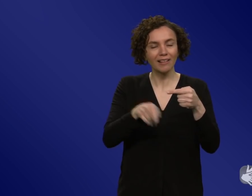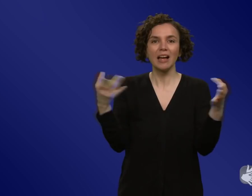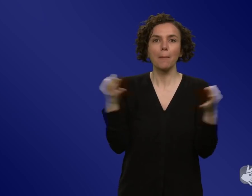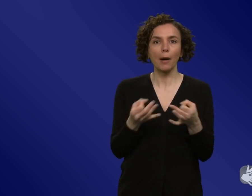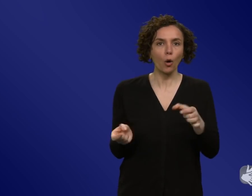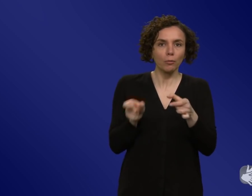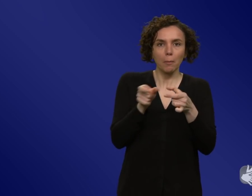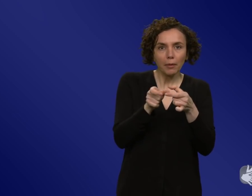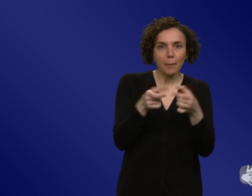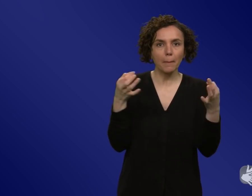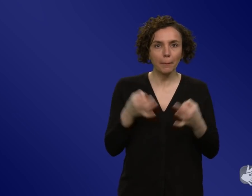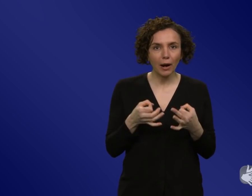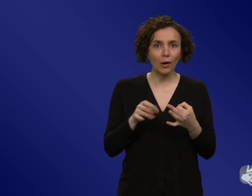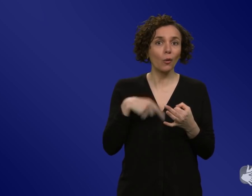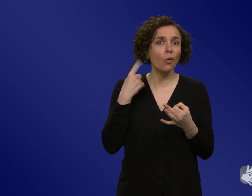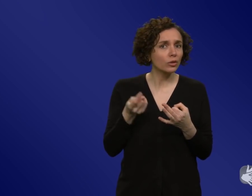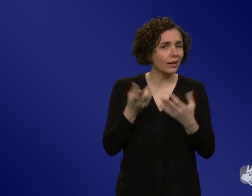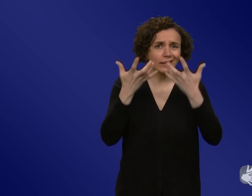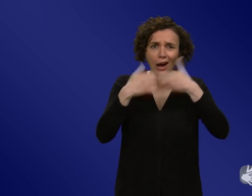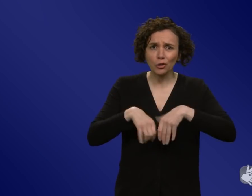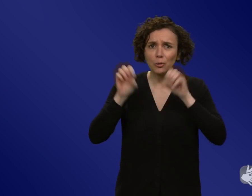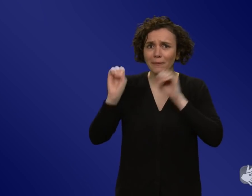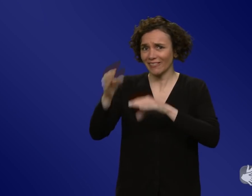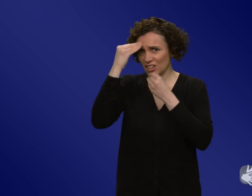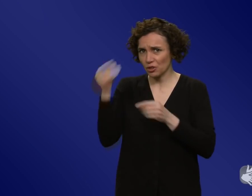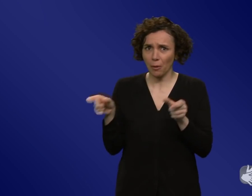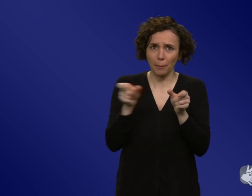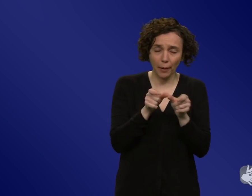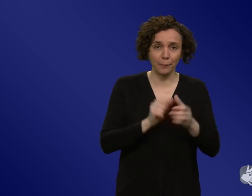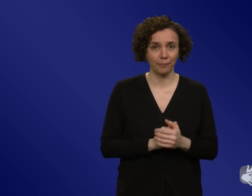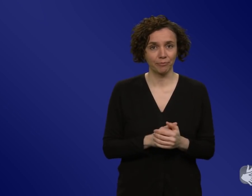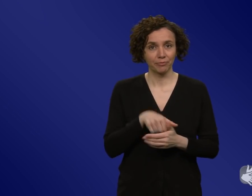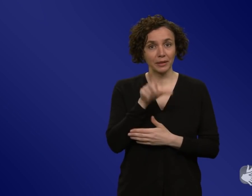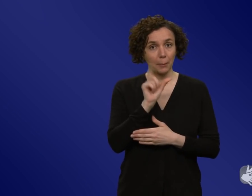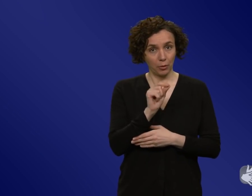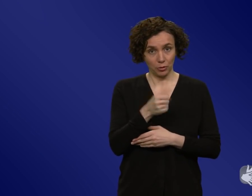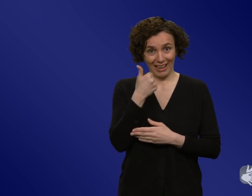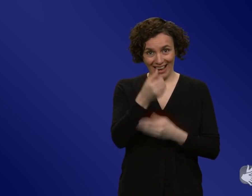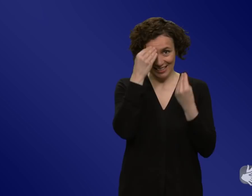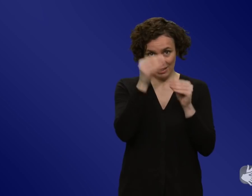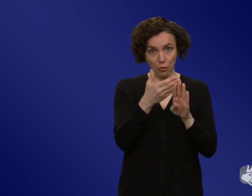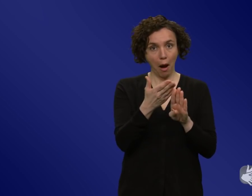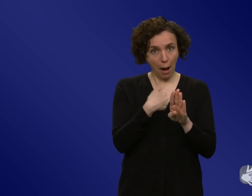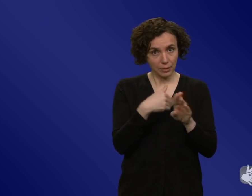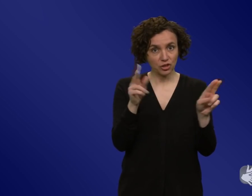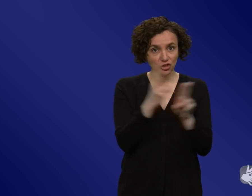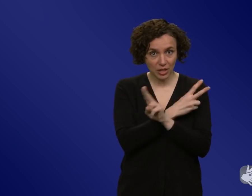deswegen müssen wir, wenn wir ein Puzzleteil rausnehmen, auch diese Leerstelle wieder füllen. Also gut erklären, wie kommt das zu dieser